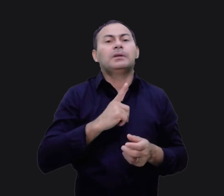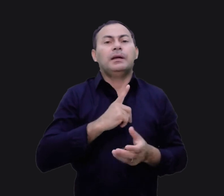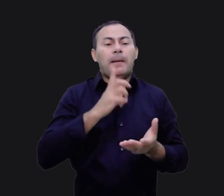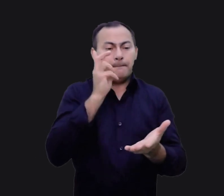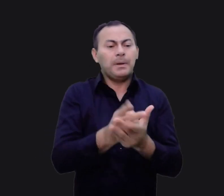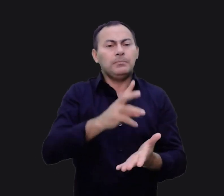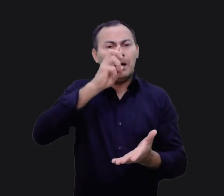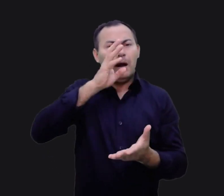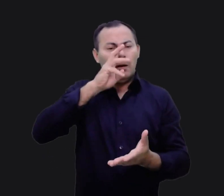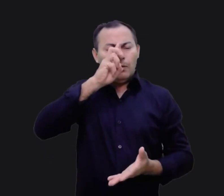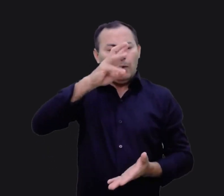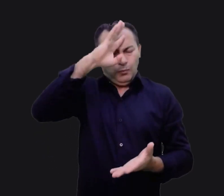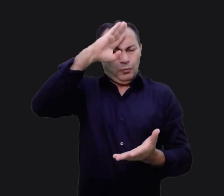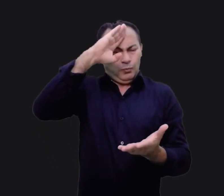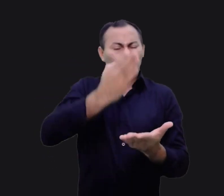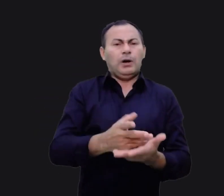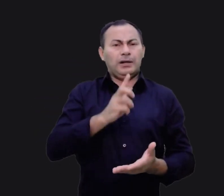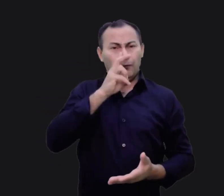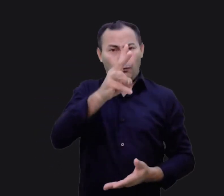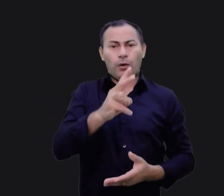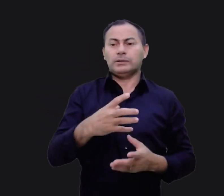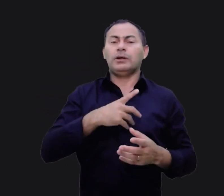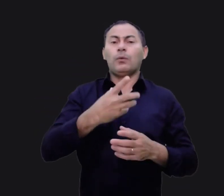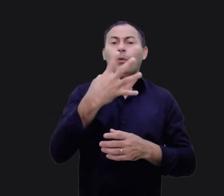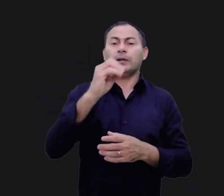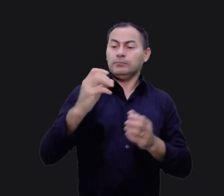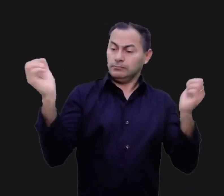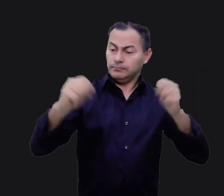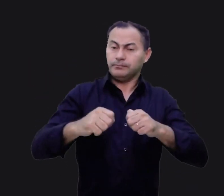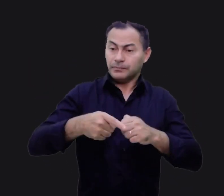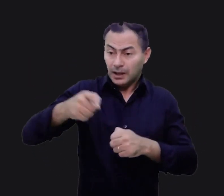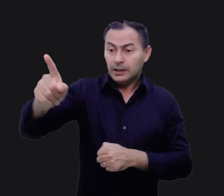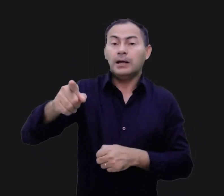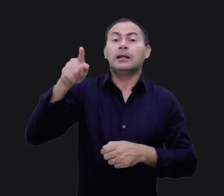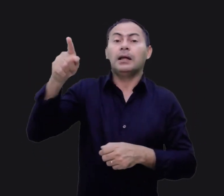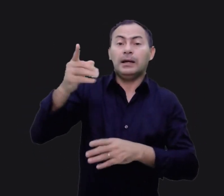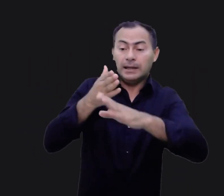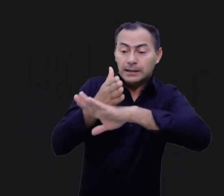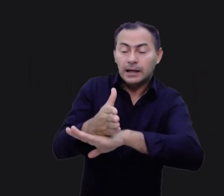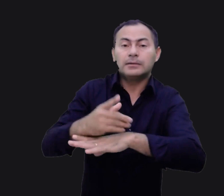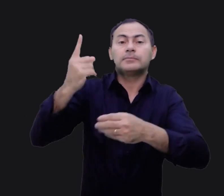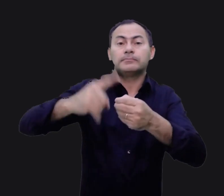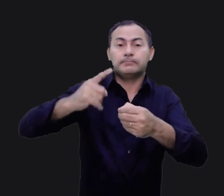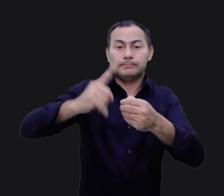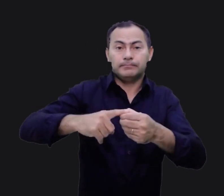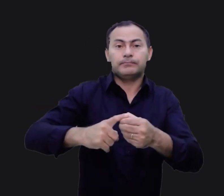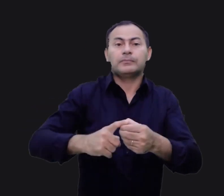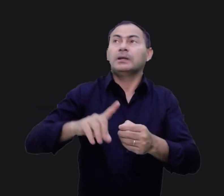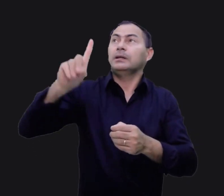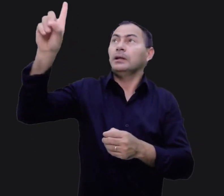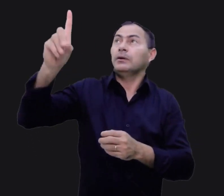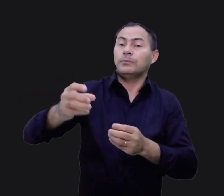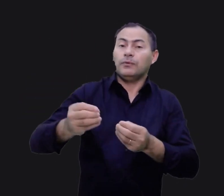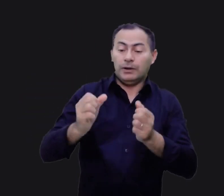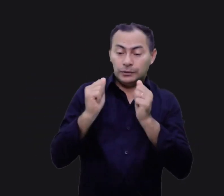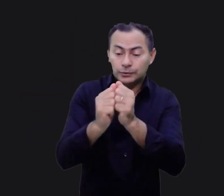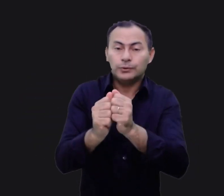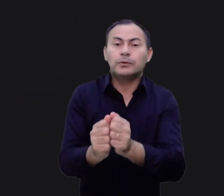Tenho a mesma força que tinha aos quarenta. Ainda sou capaz de ir até lá, entrar na cidade. E Deus irá comigo